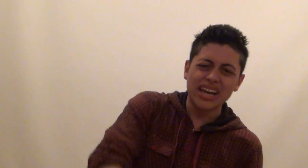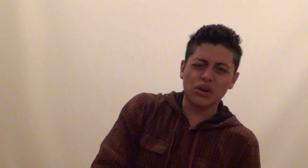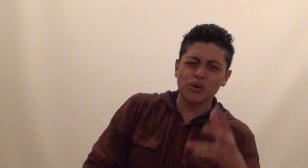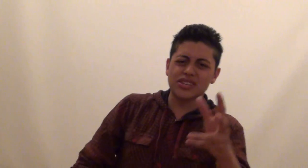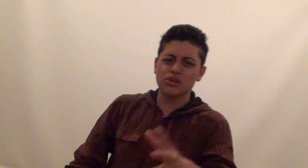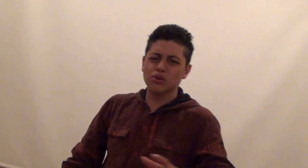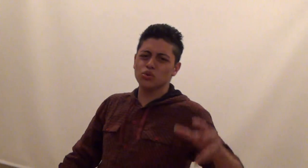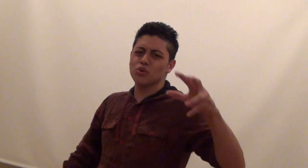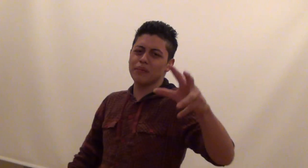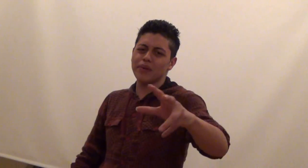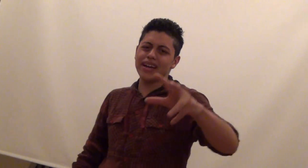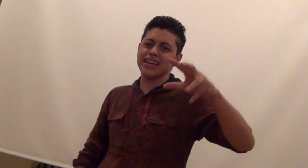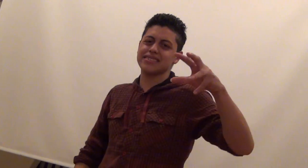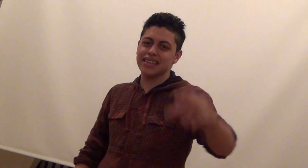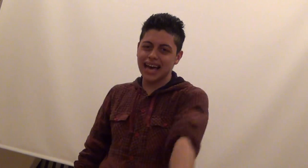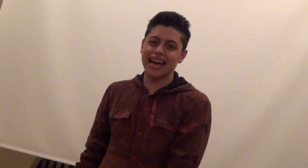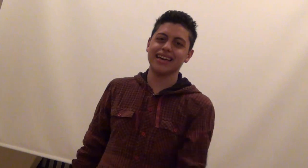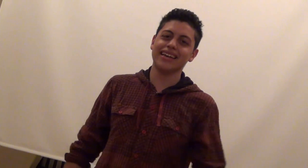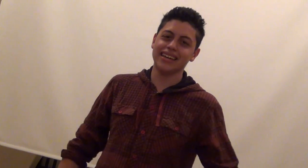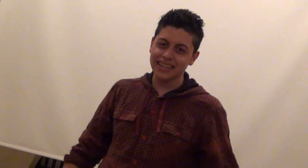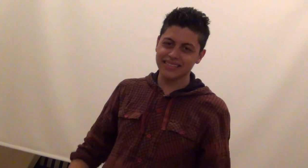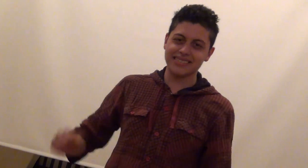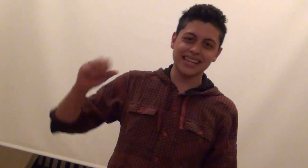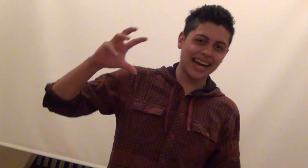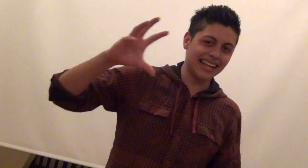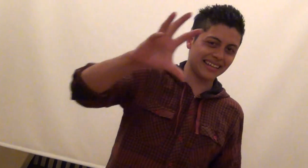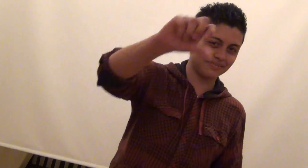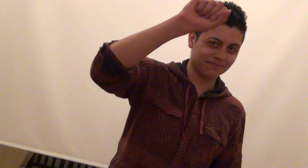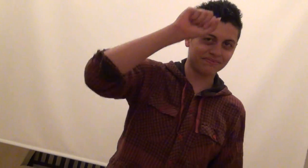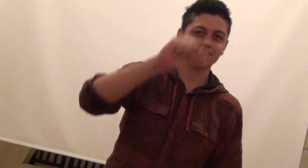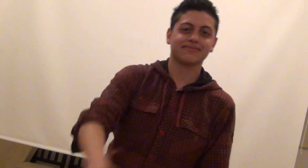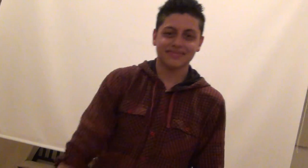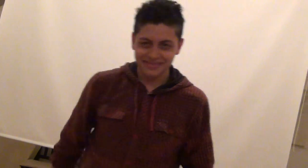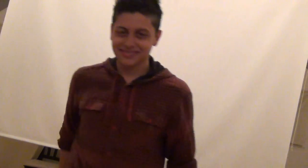El corazón Y conversa Hey, hey Hey, Hey, hey